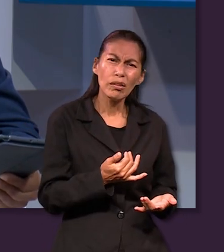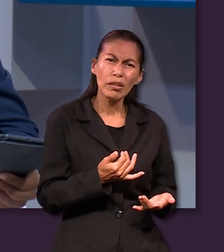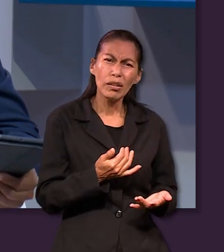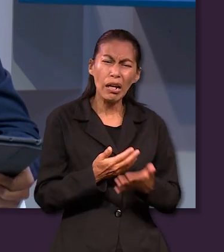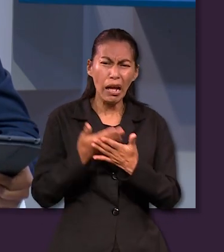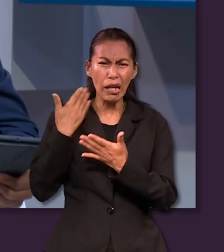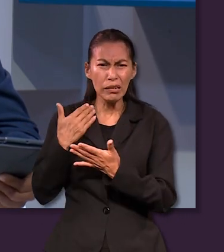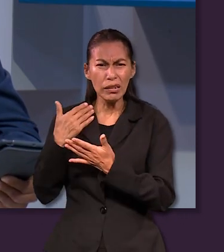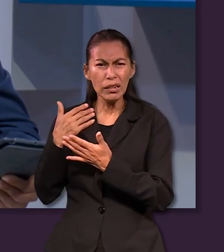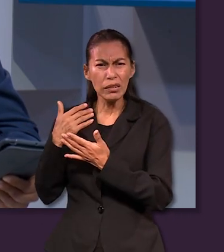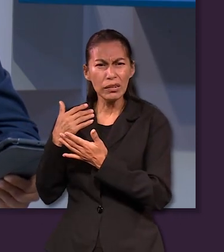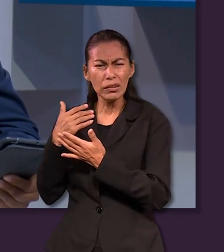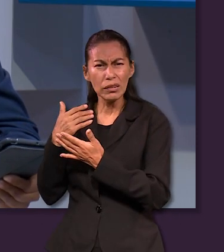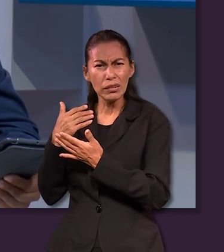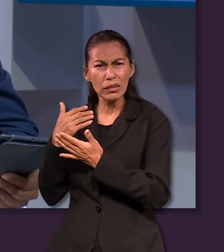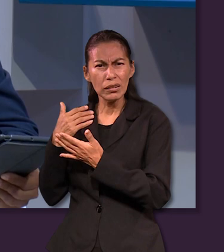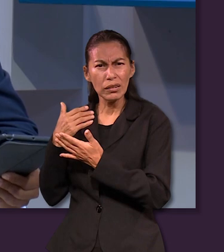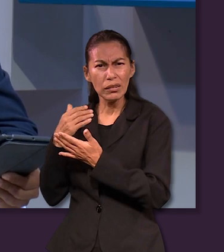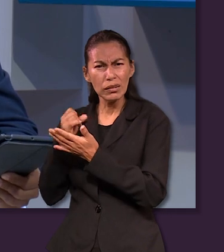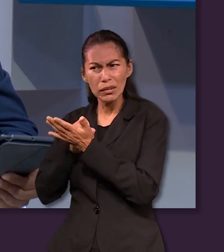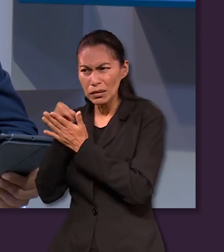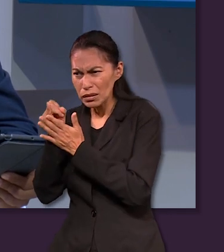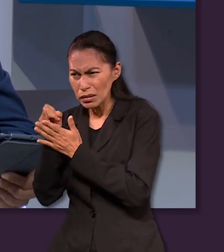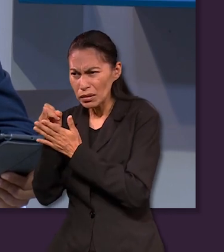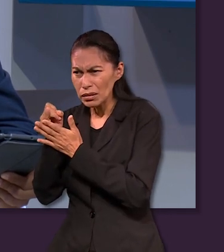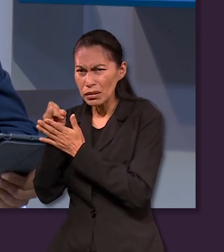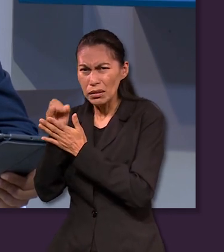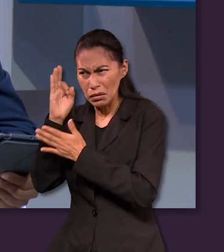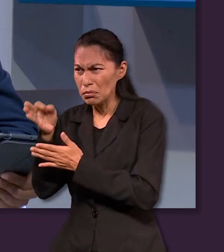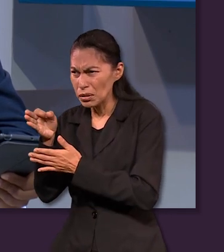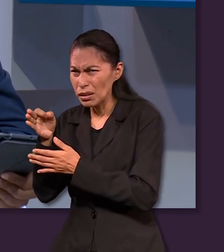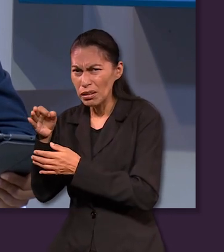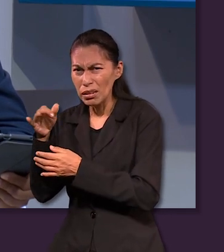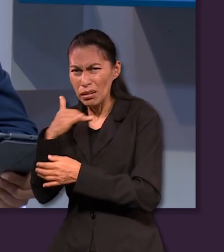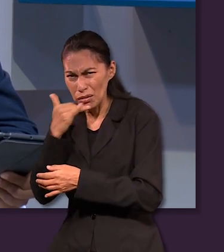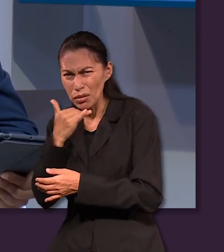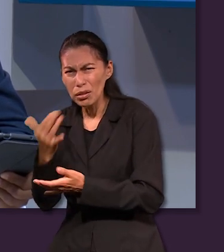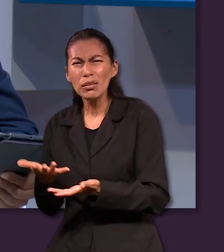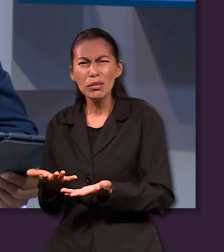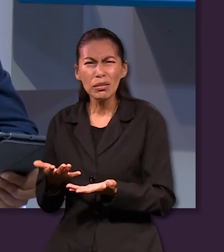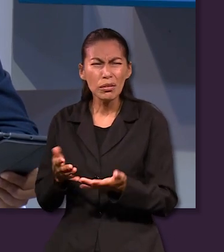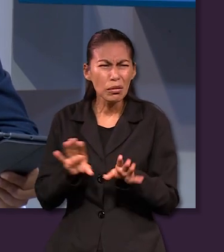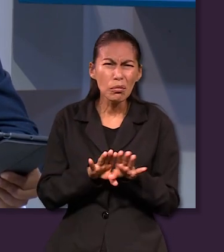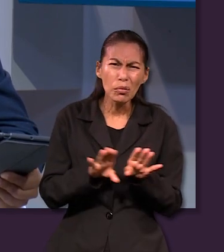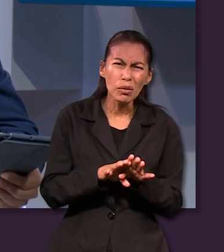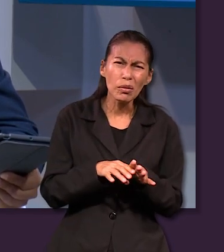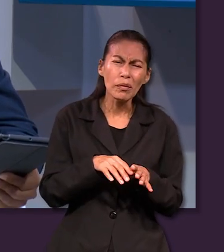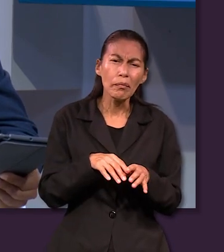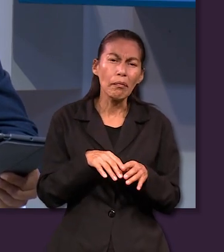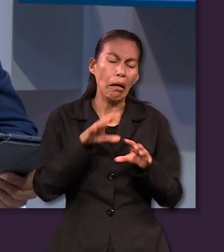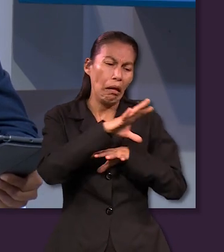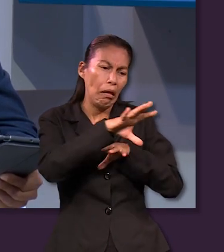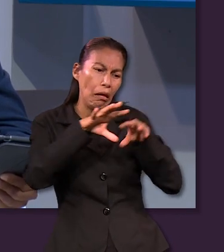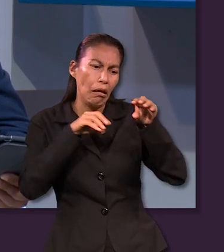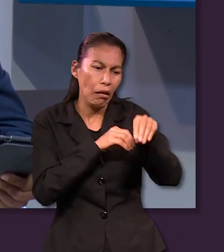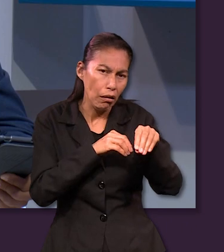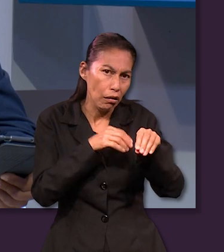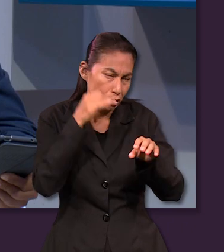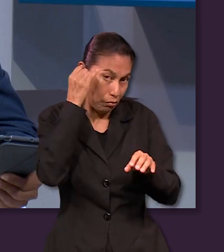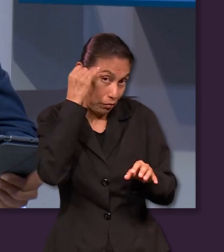el haber aceptado esa decisión imagina que estás en esa crisis